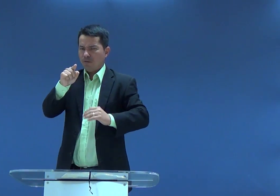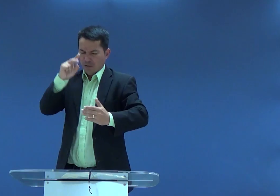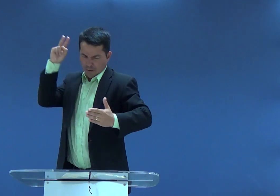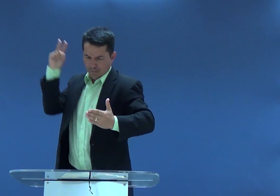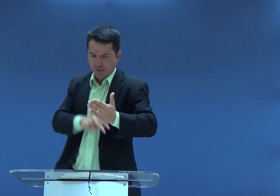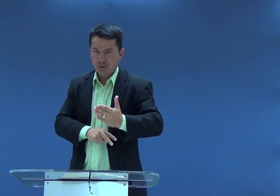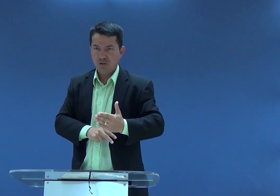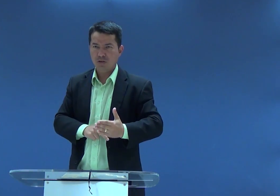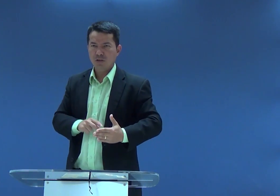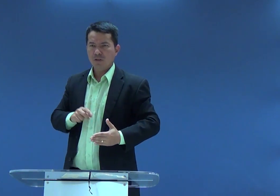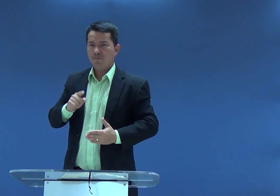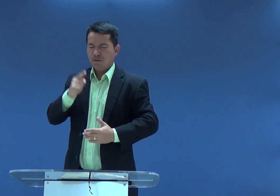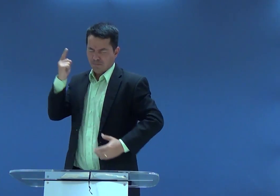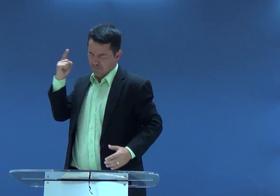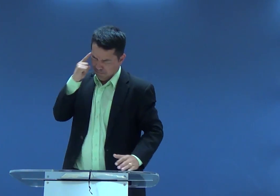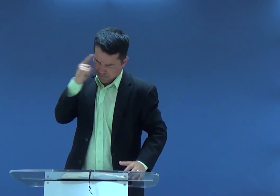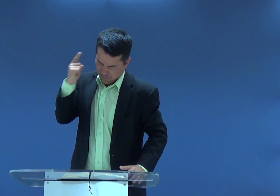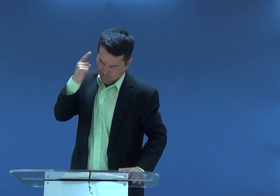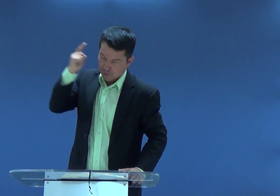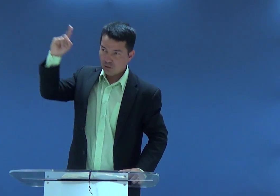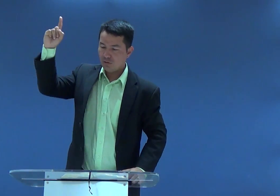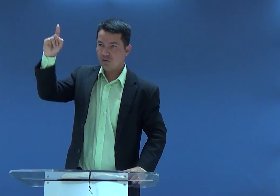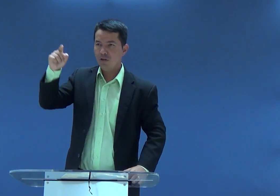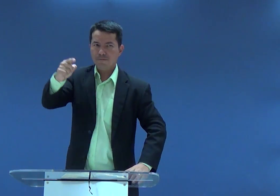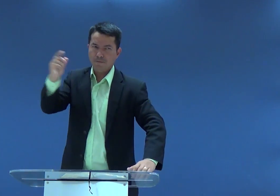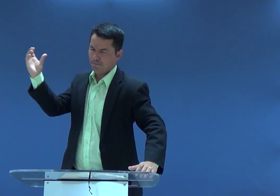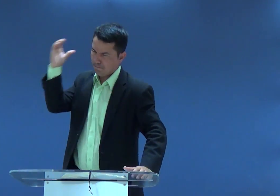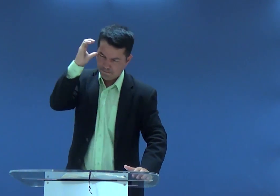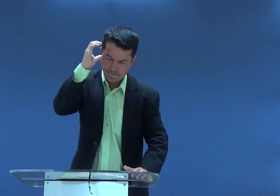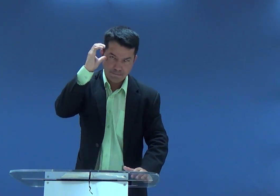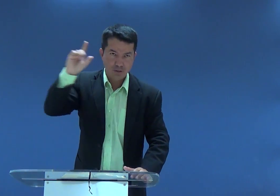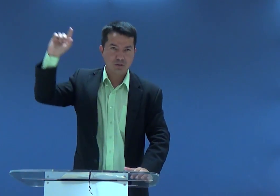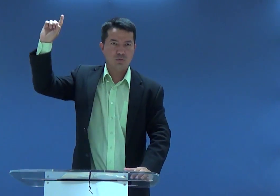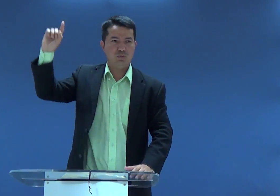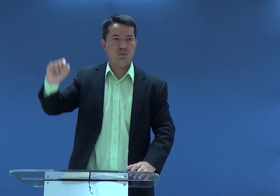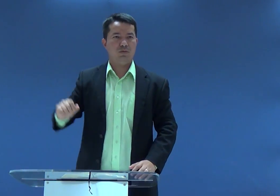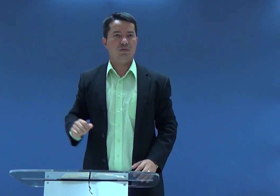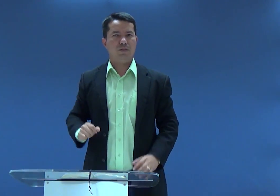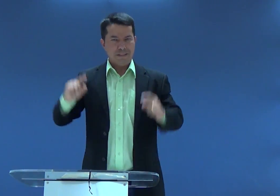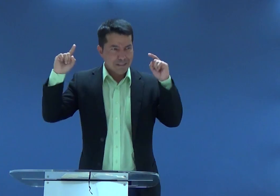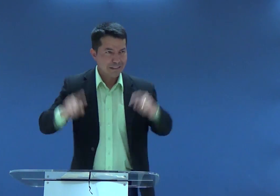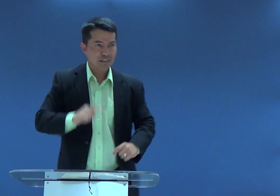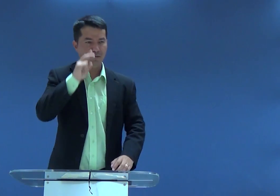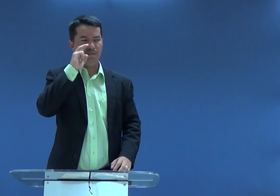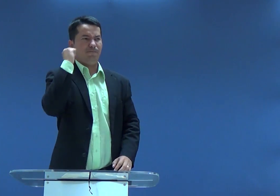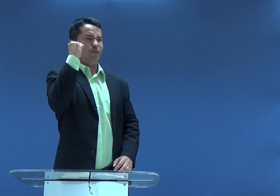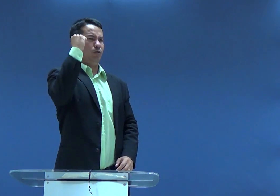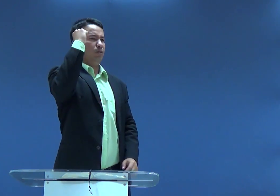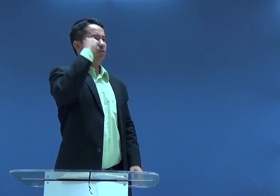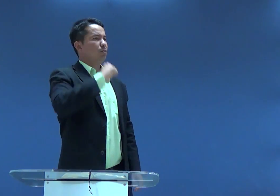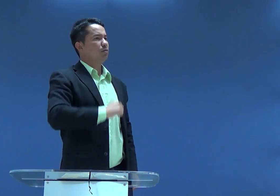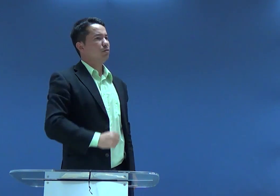a oração te torna mais forte, a alegria te torna mais forte, os pensamentos voltados em Deus te tornam mais fortes, isso é força,